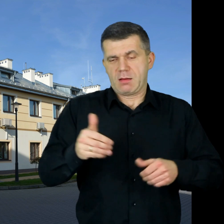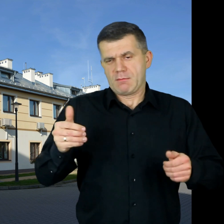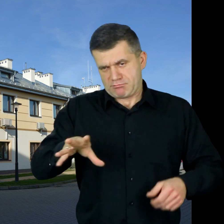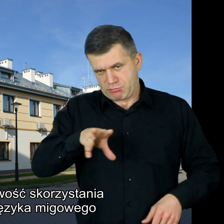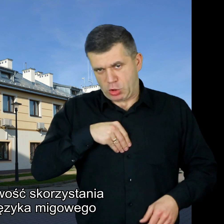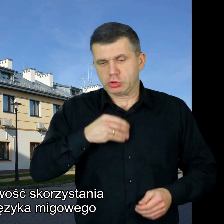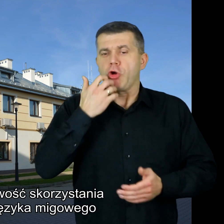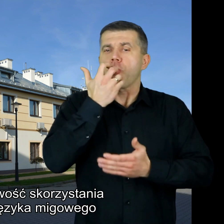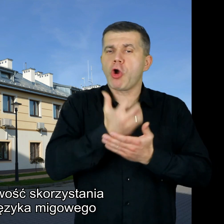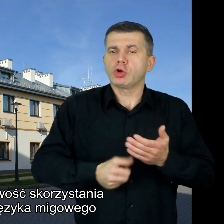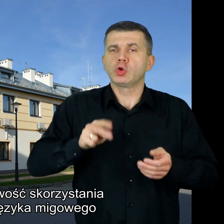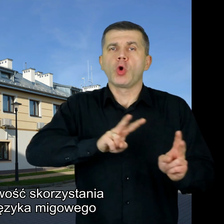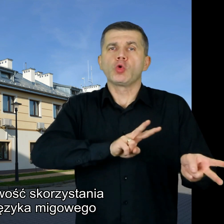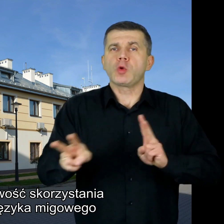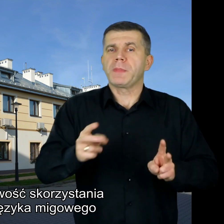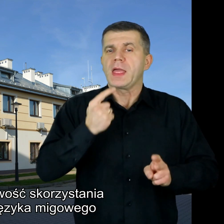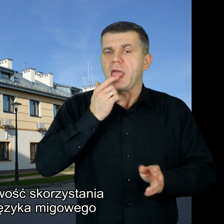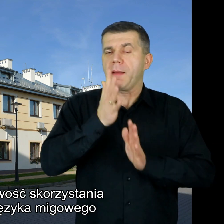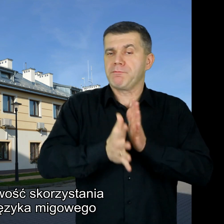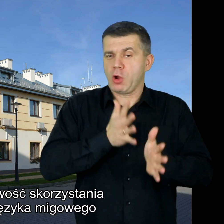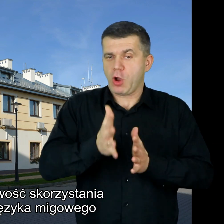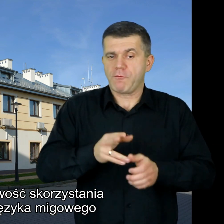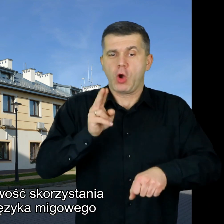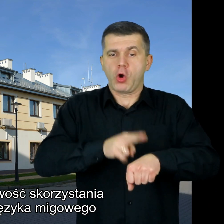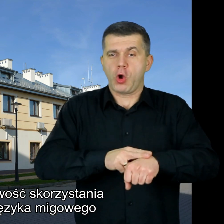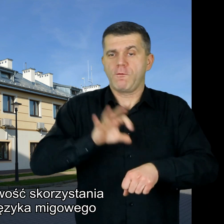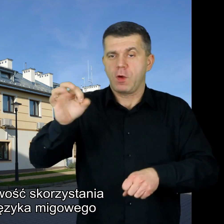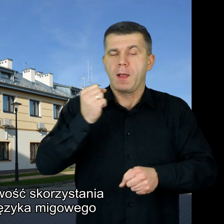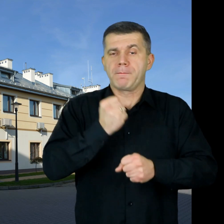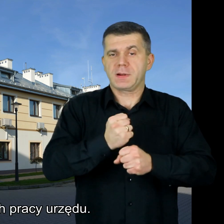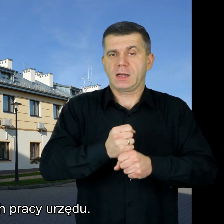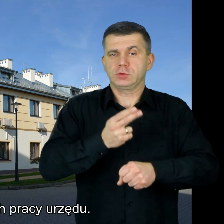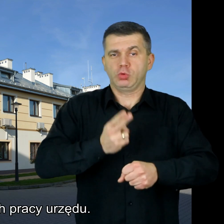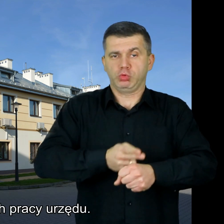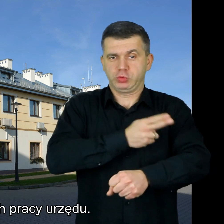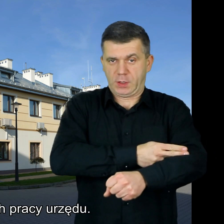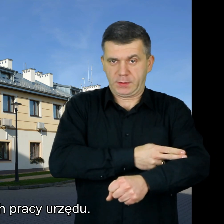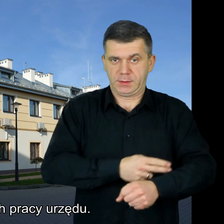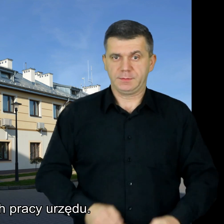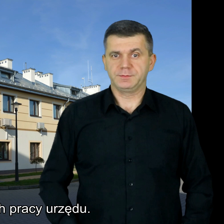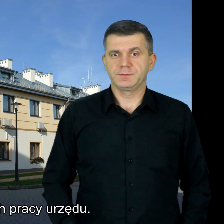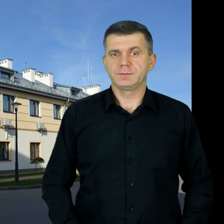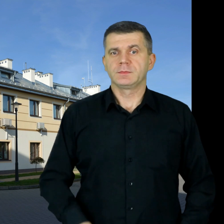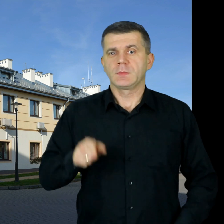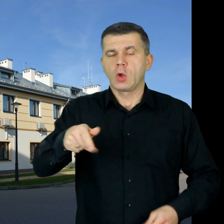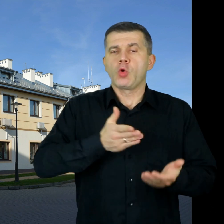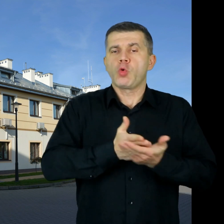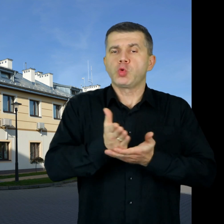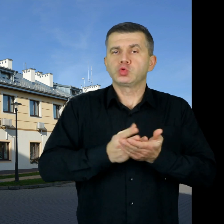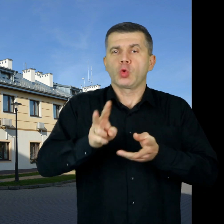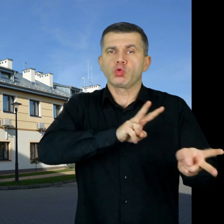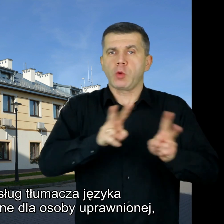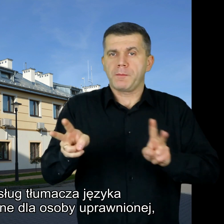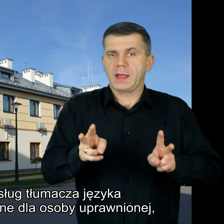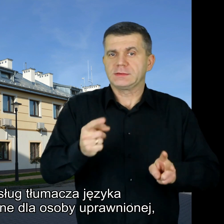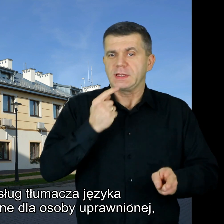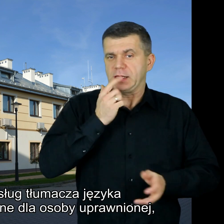Istnieje możliwość skorzystania z tłumacza języka migowego w godzinach pracy urzędu Świadczenie z usług